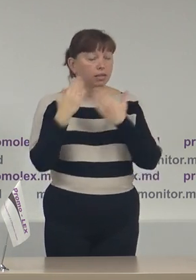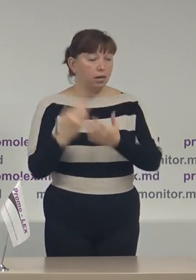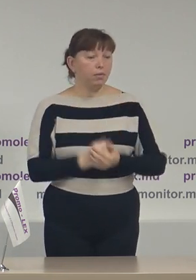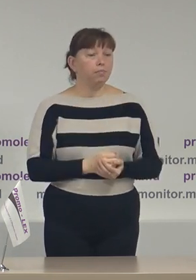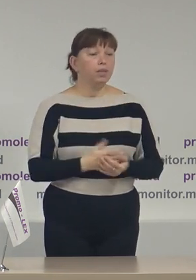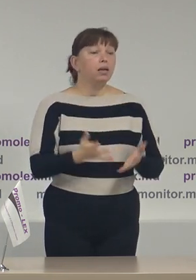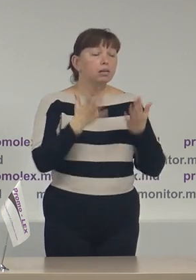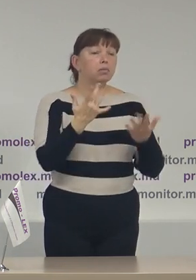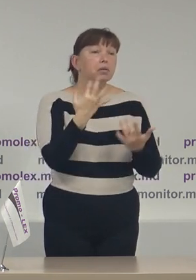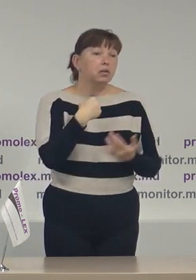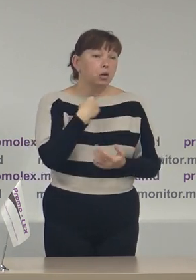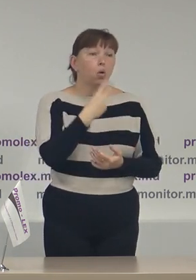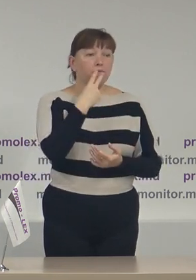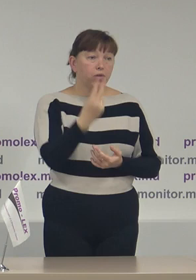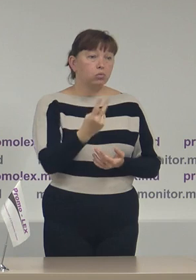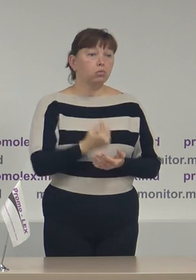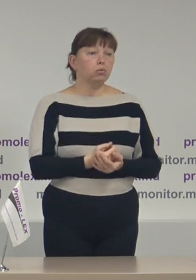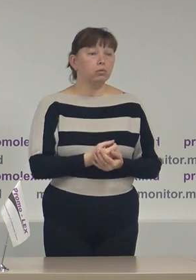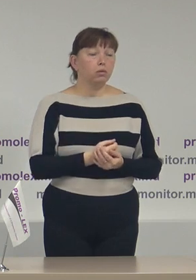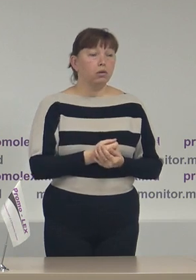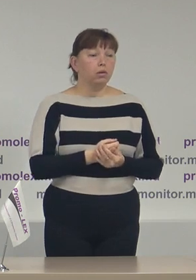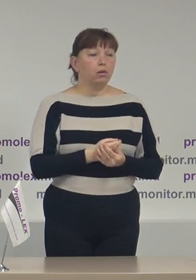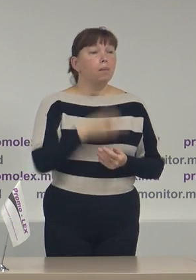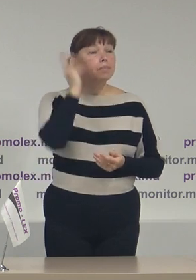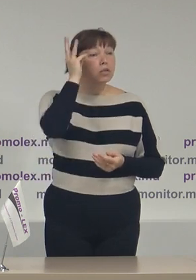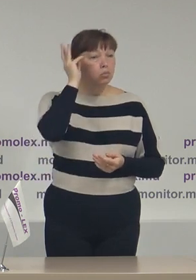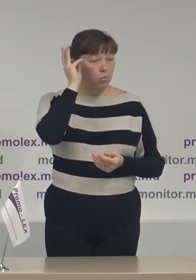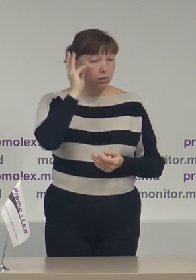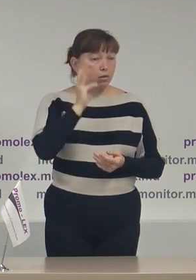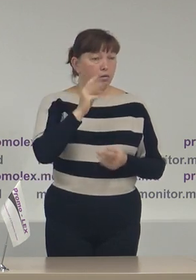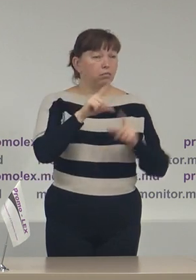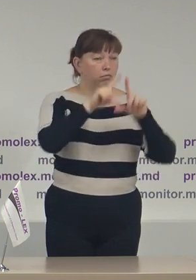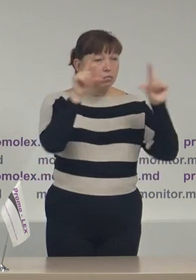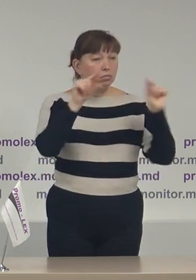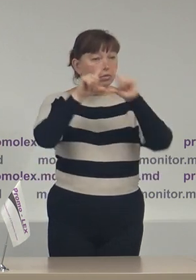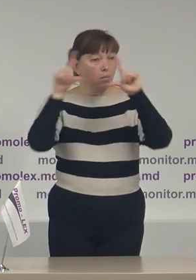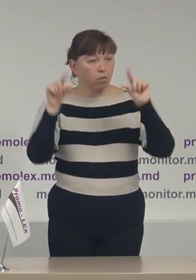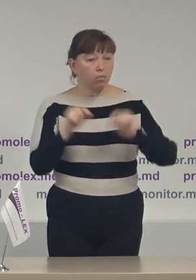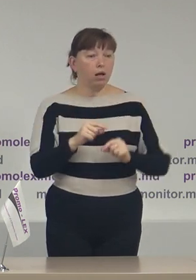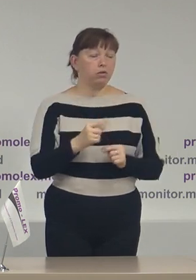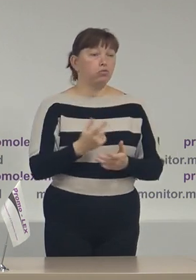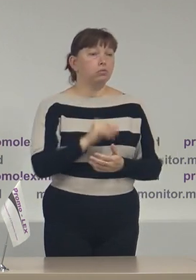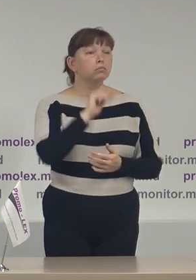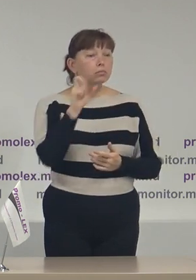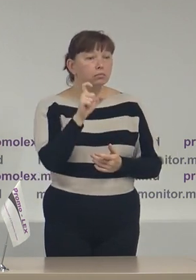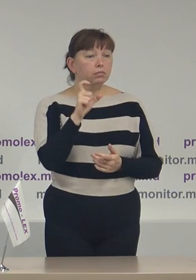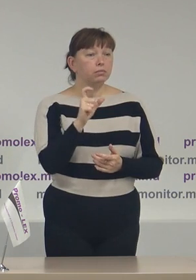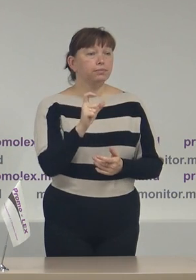din câte am văzut, misiunile diplomatice prin intermediul